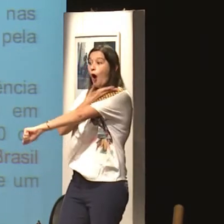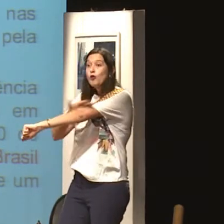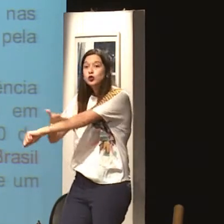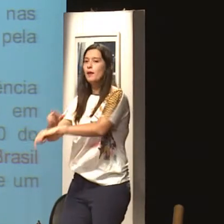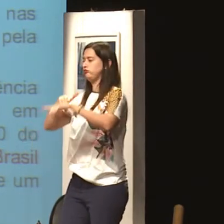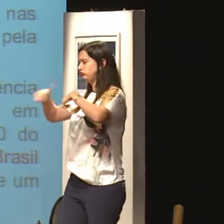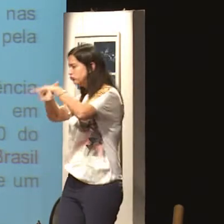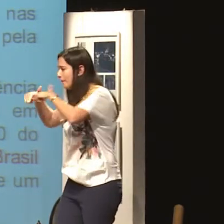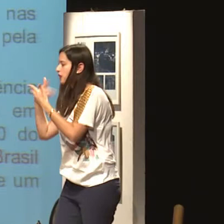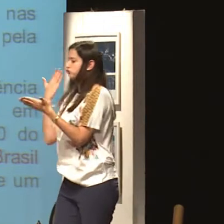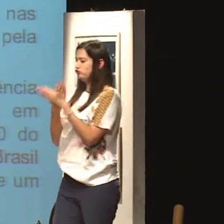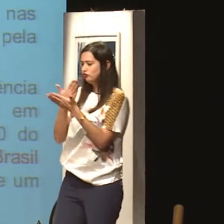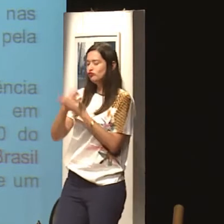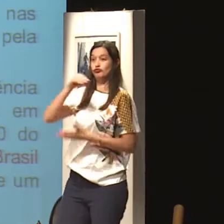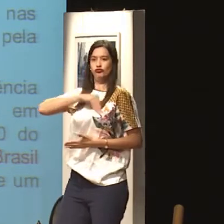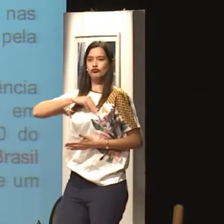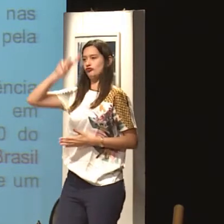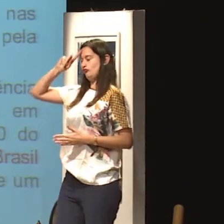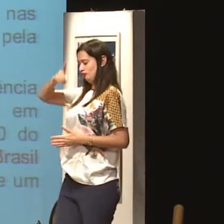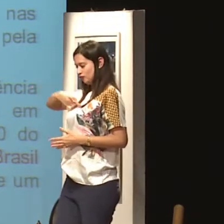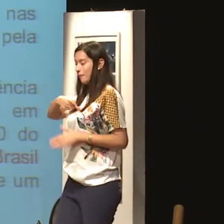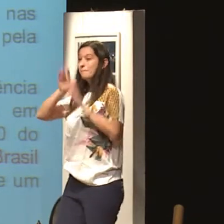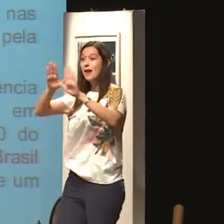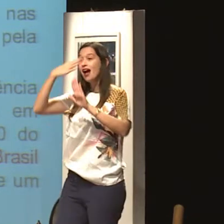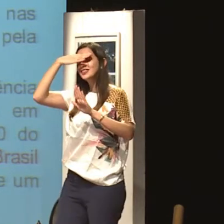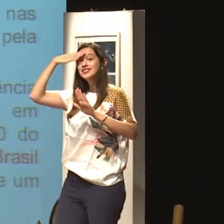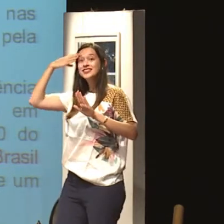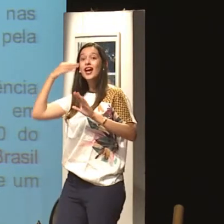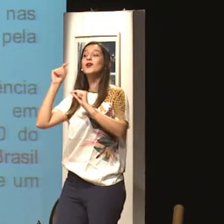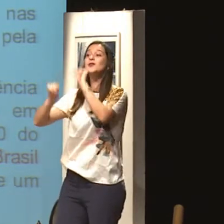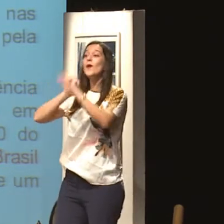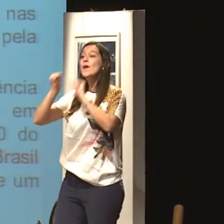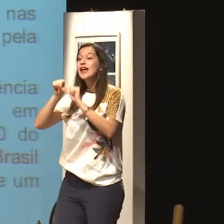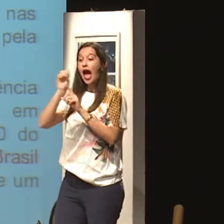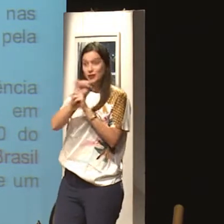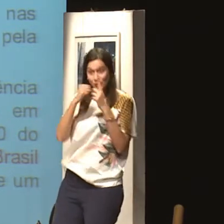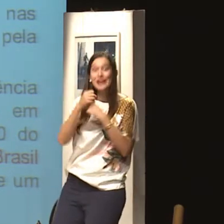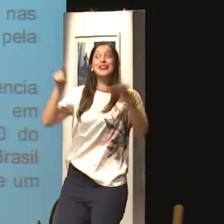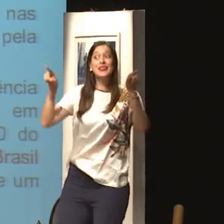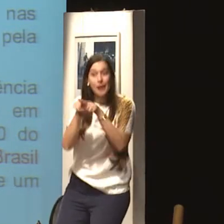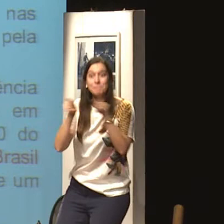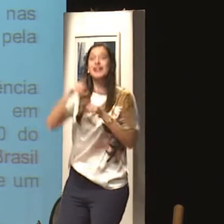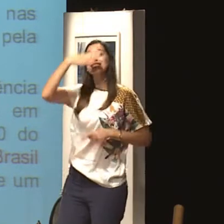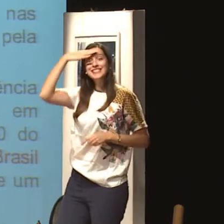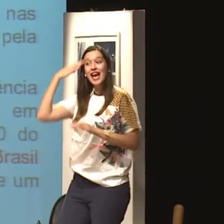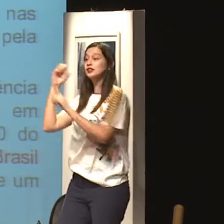Nós estamos acostumados, né, a trabalhar, a estudar, a ter o nosso salário, a ter a nossa independência, mas a gente esquece